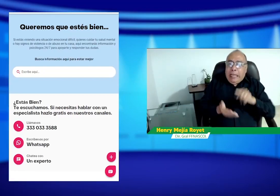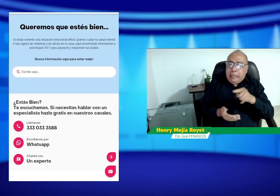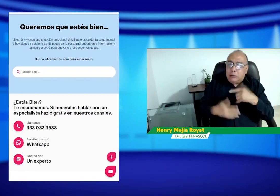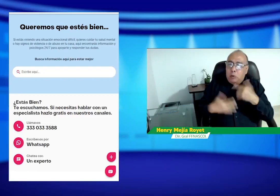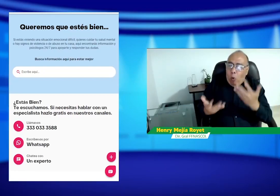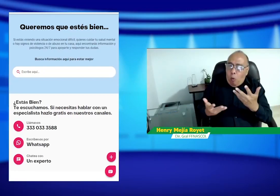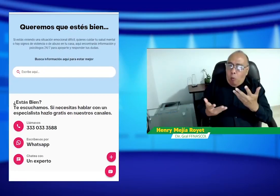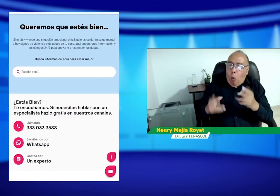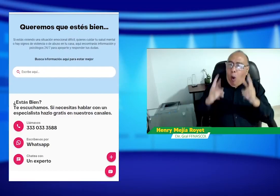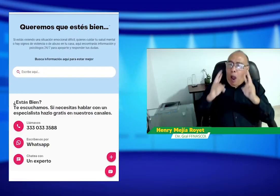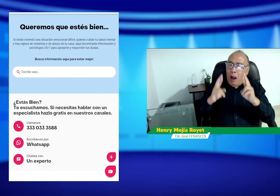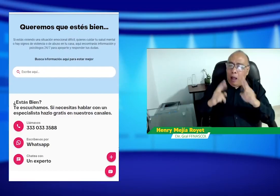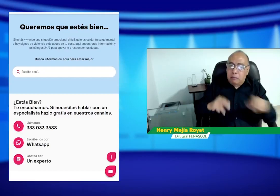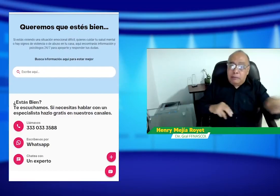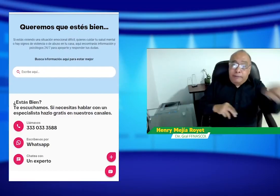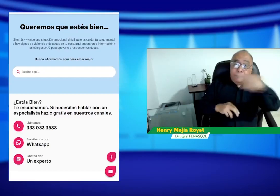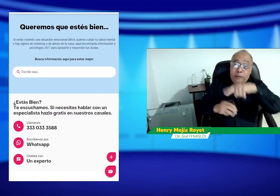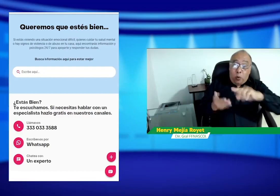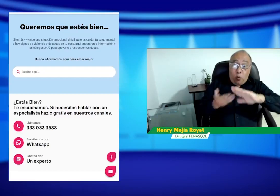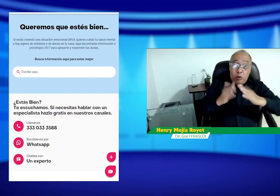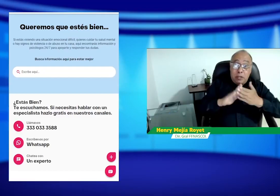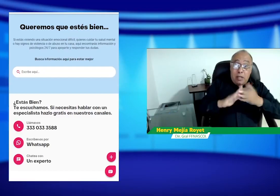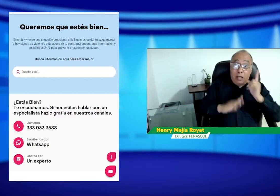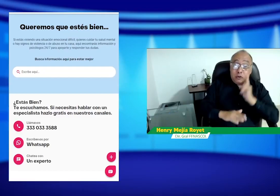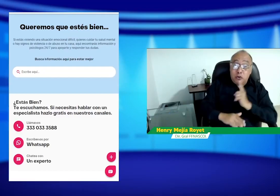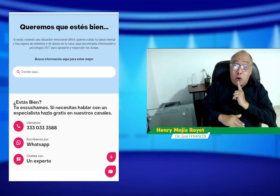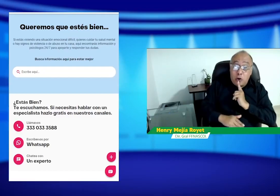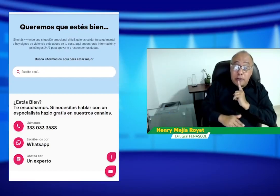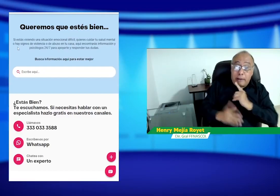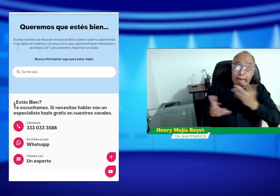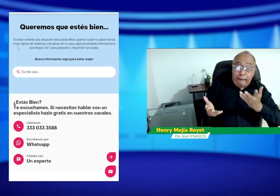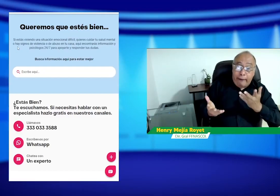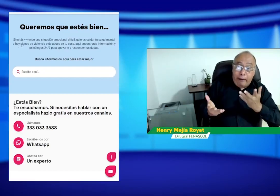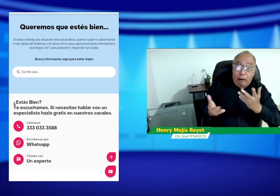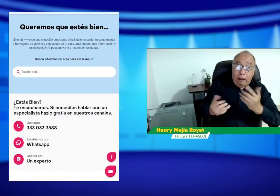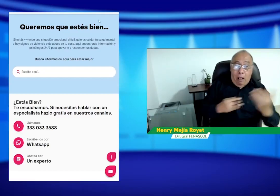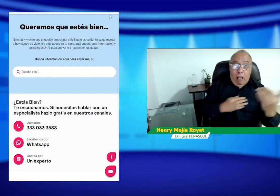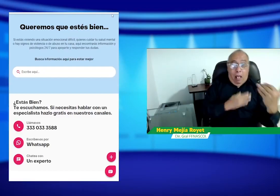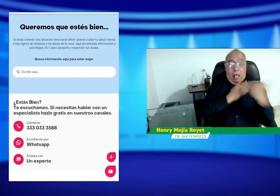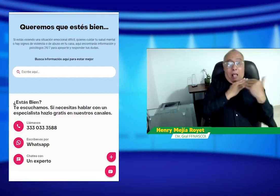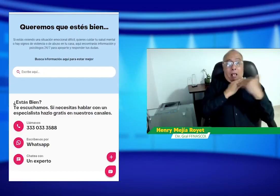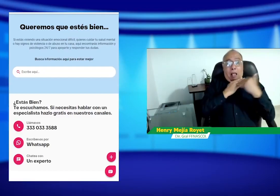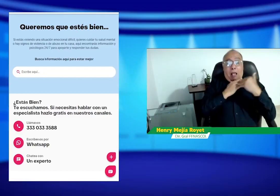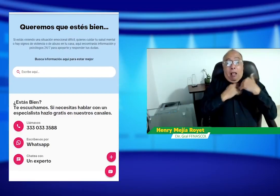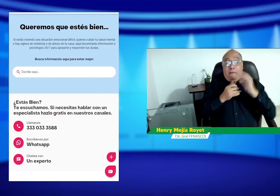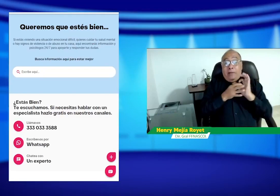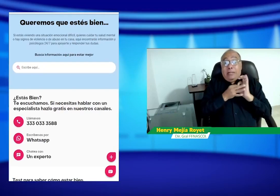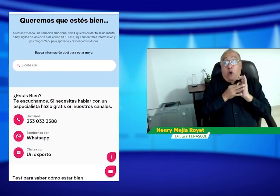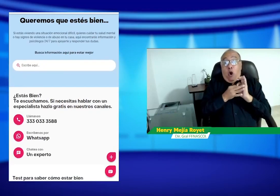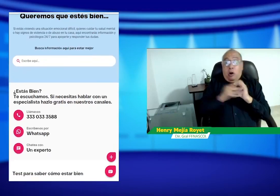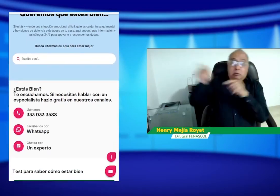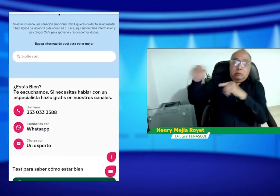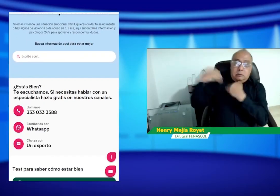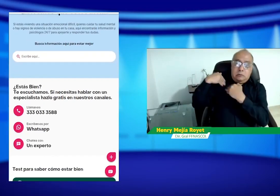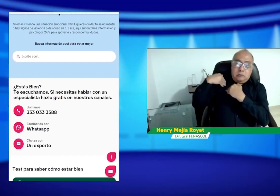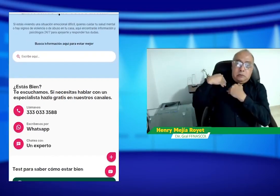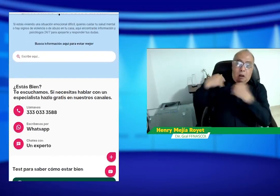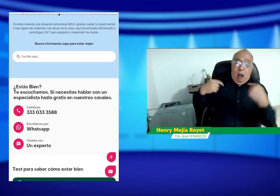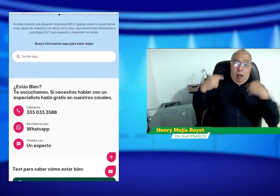video, atención por teléfono, por whatsapp, pero notamos que, por ejemplo, no tiene el ajuste razonable de un servicio de interpretación